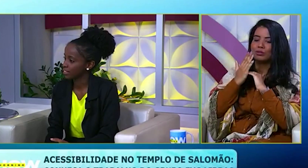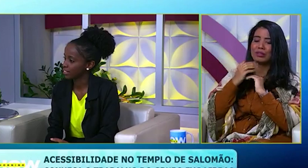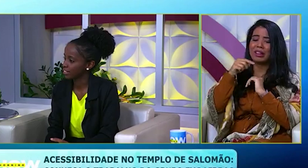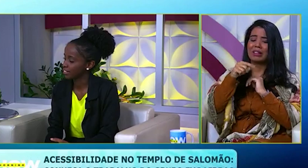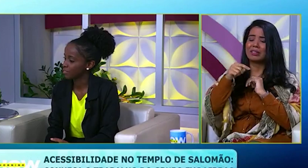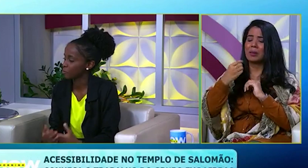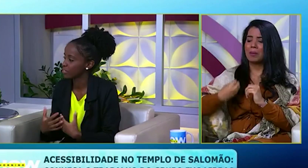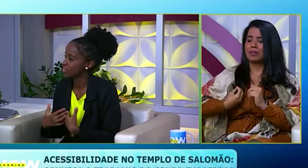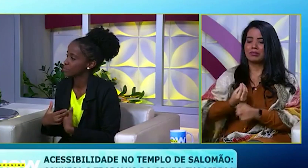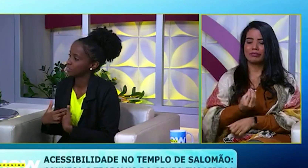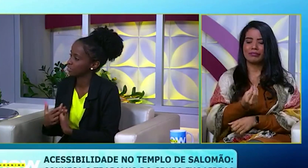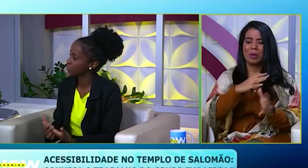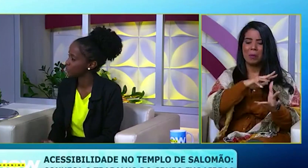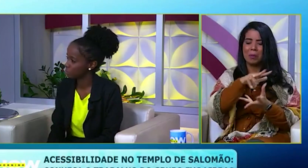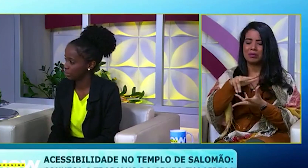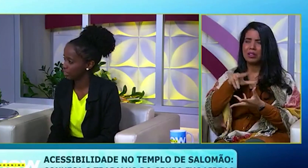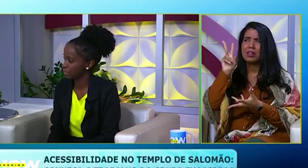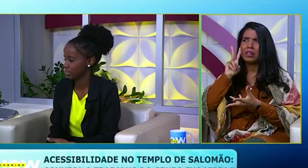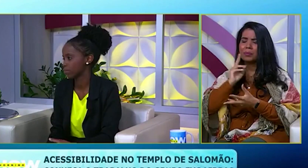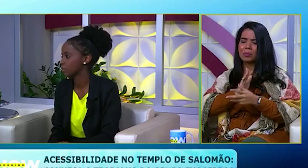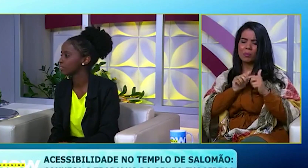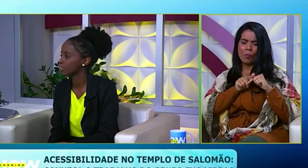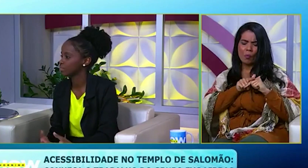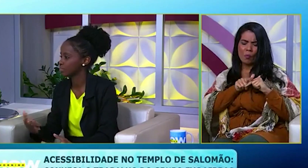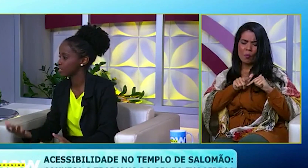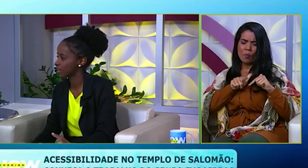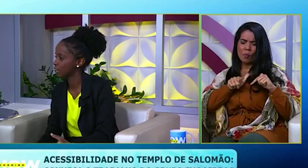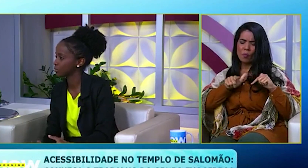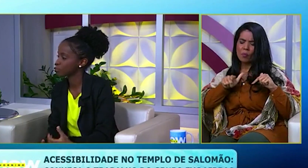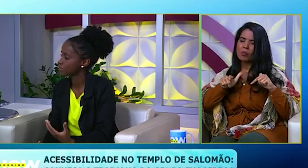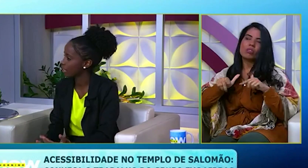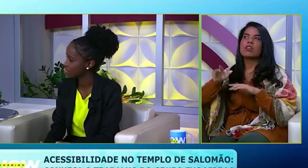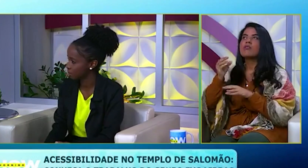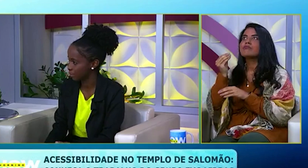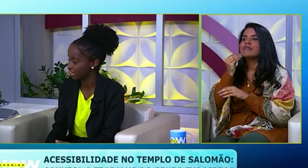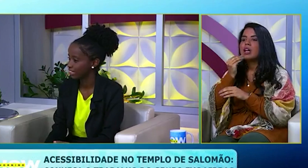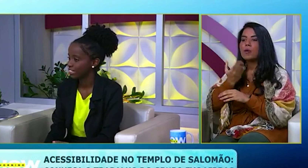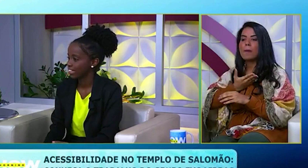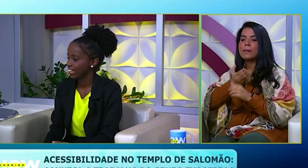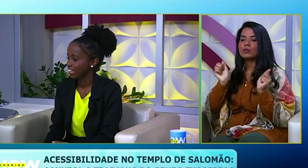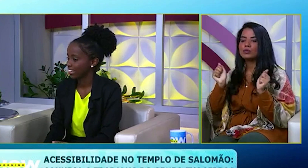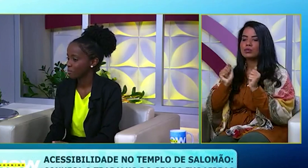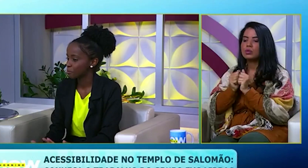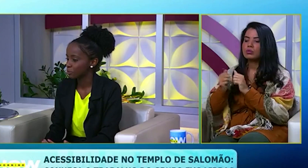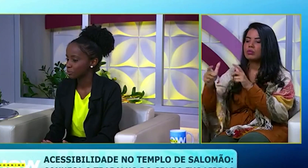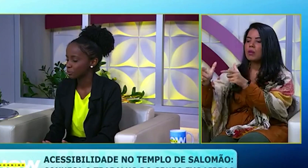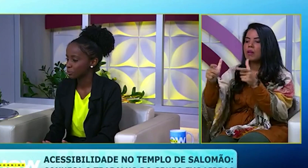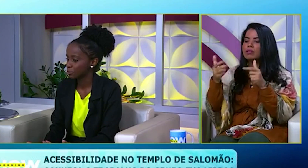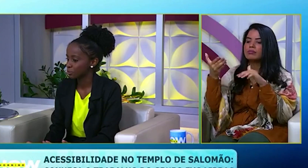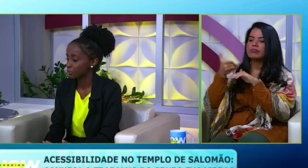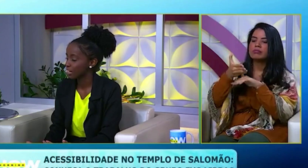o vazio que eu sentia dentro de mim, Que eu tentava preencher com as amizades, Com os lugares que eu ia, Era algo